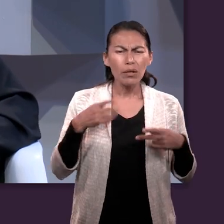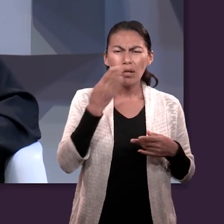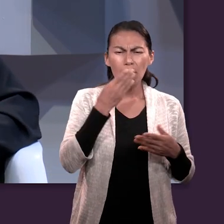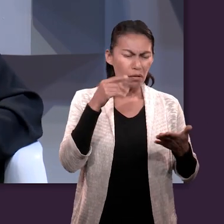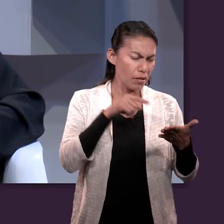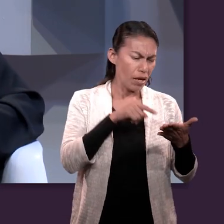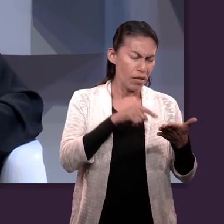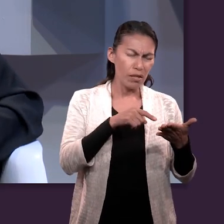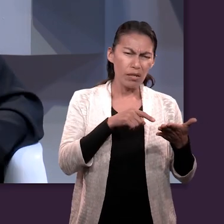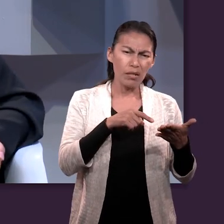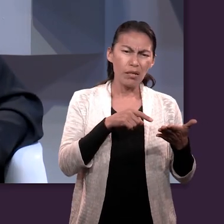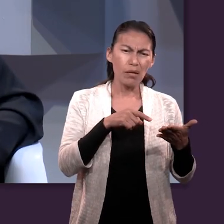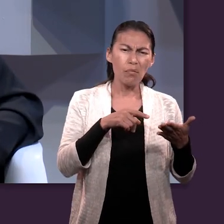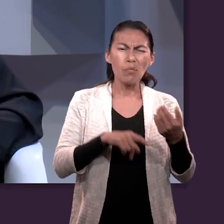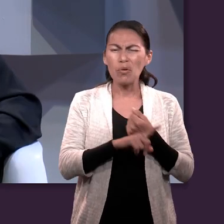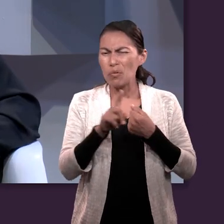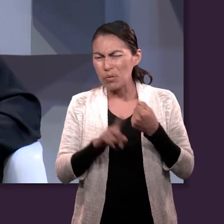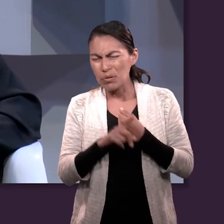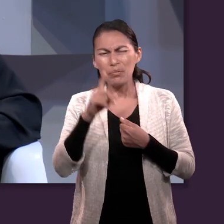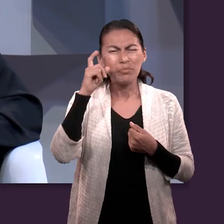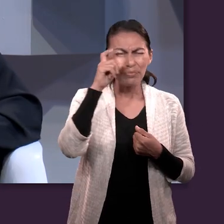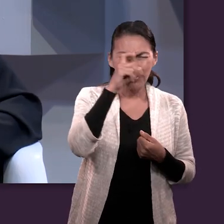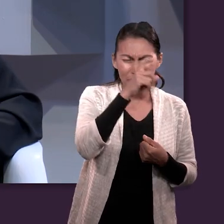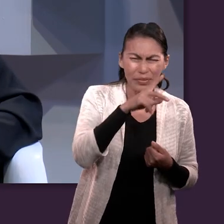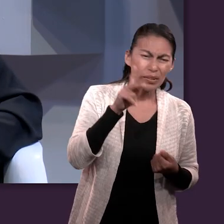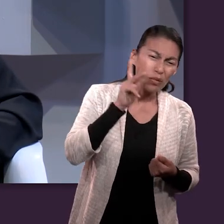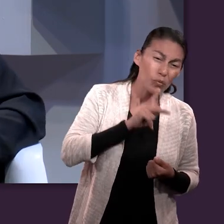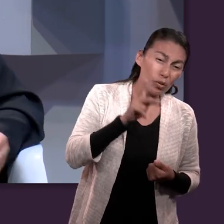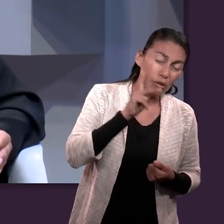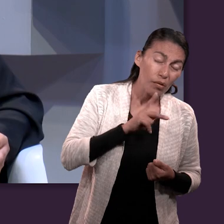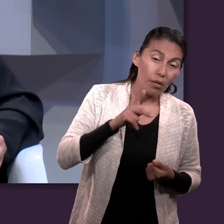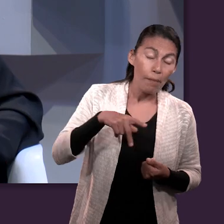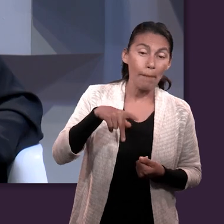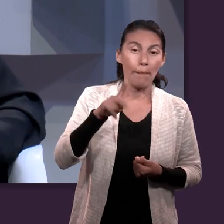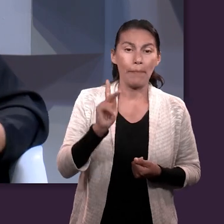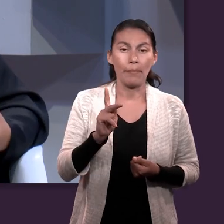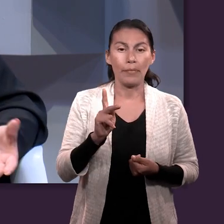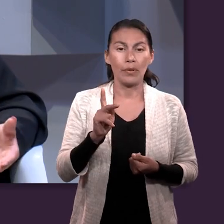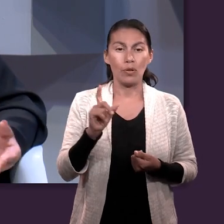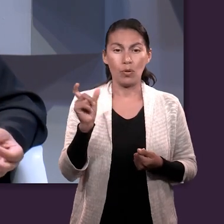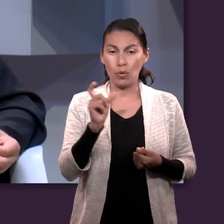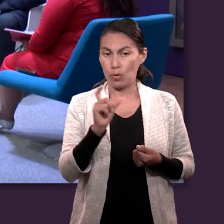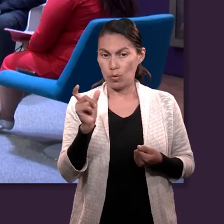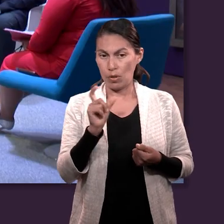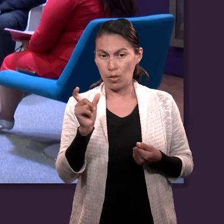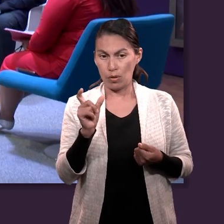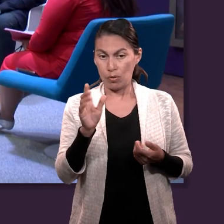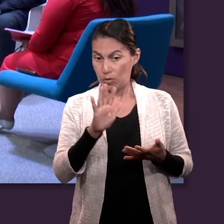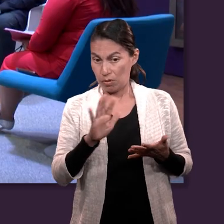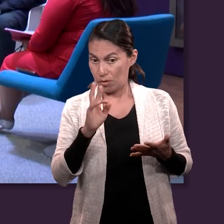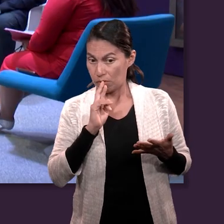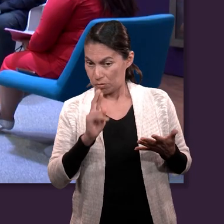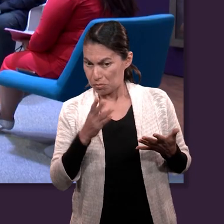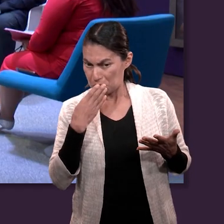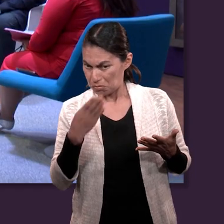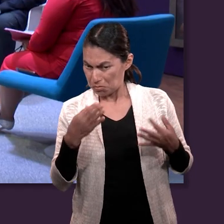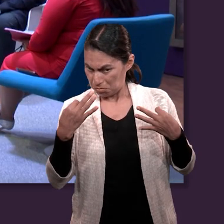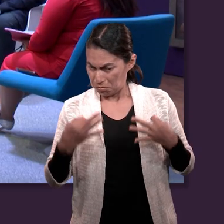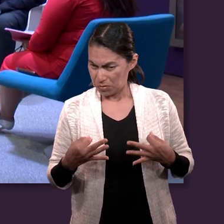momento tuvo una dificultad o pasó por alguna prueba, pero que al momento de resolverla fue, pues, de testimonio o de ayuda no solo